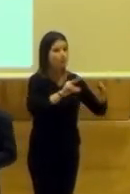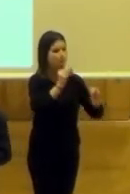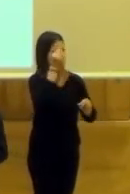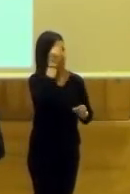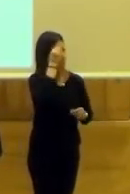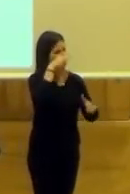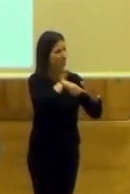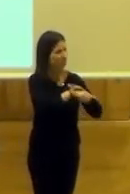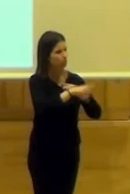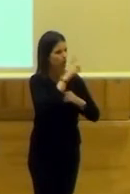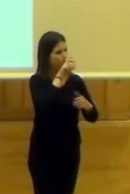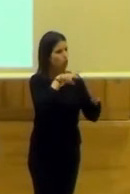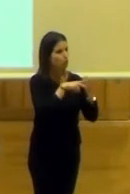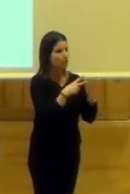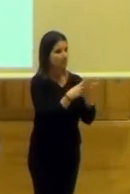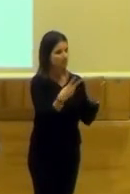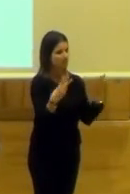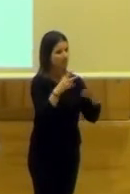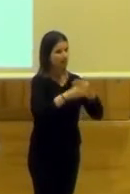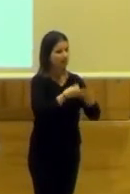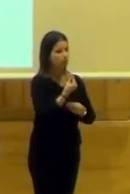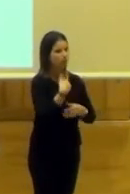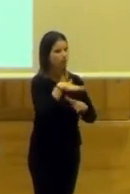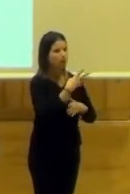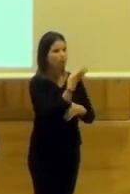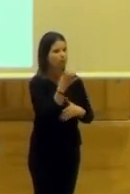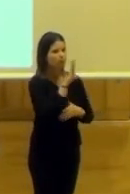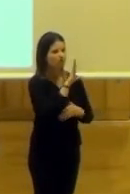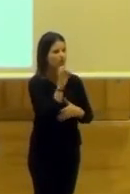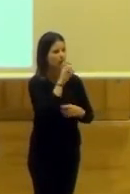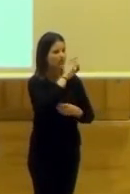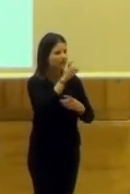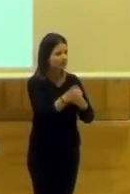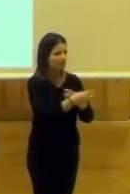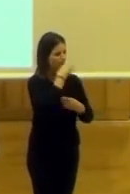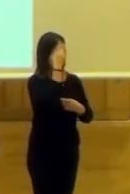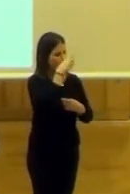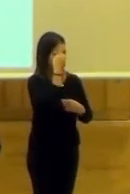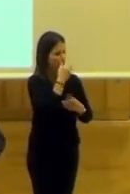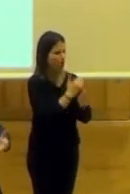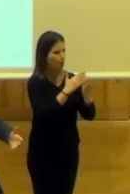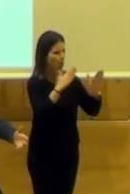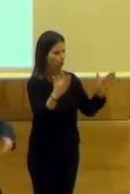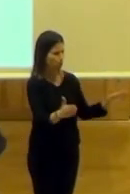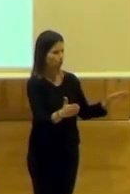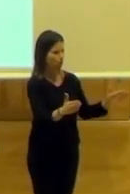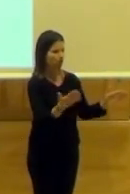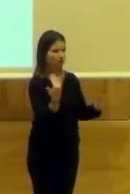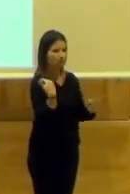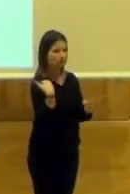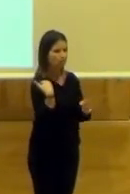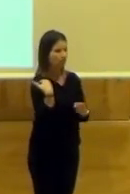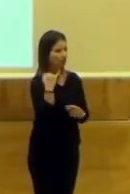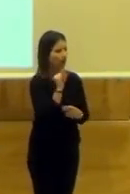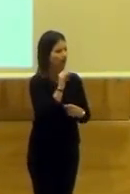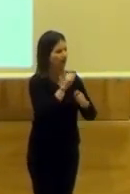memoria de gestión 2017, y hemos realizado más de 450 actividades culturales en este curso. El otro día apareció